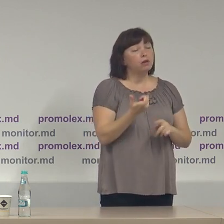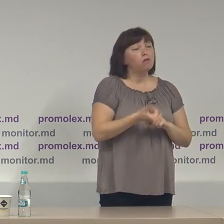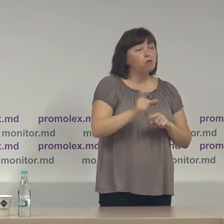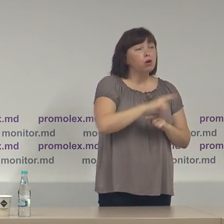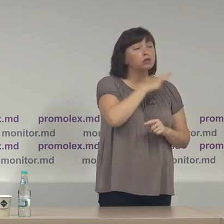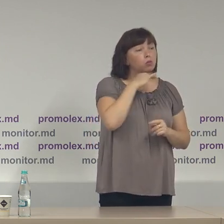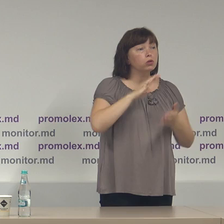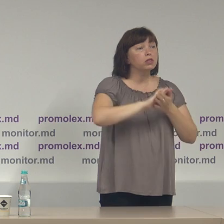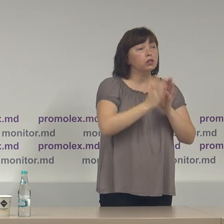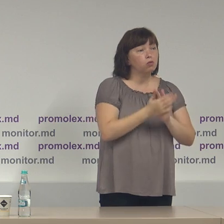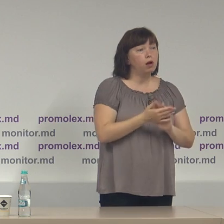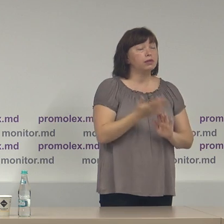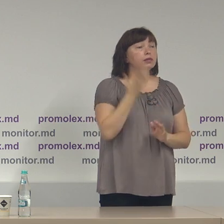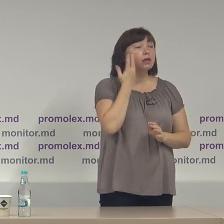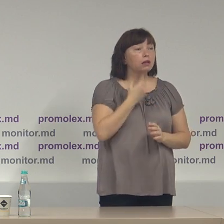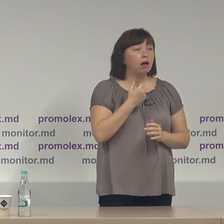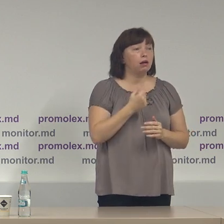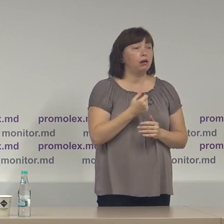foarte multe situații în care